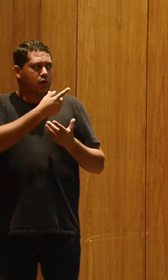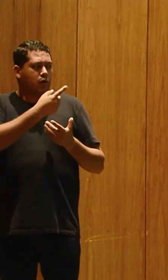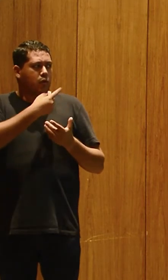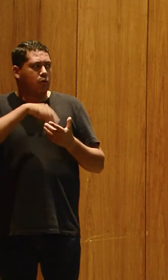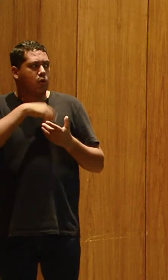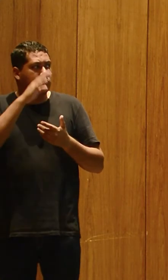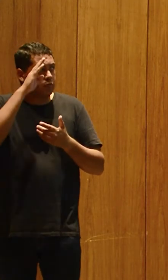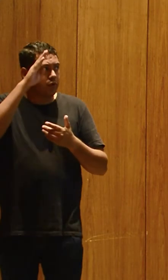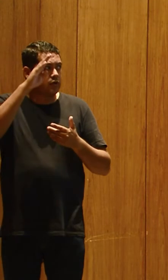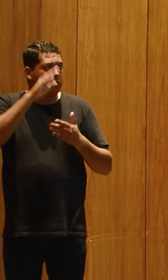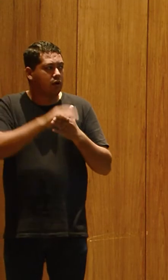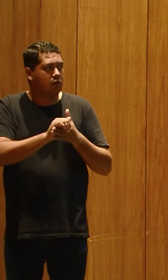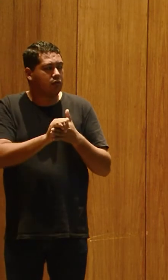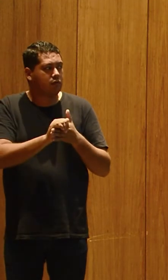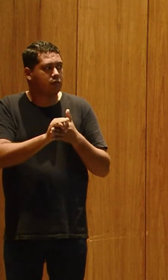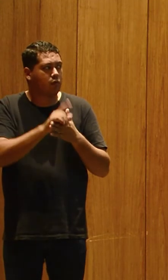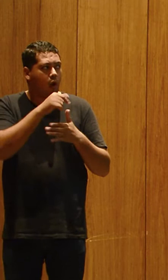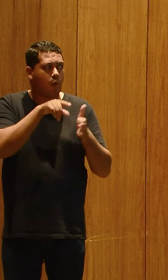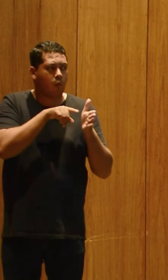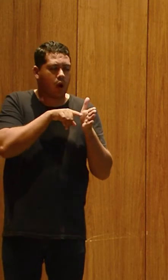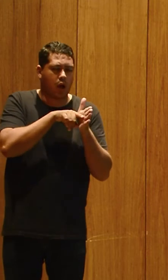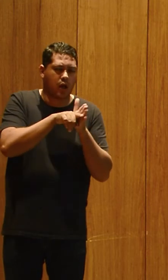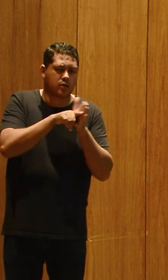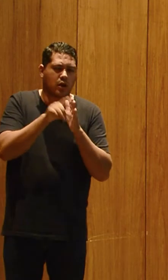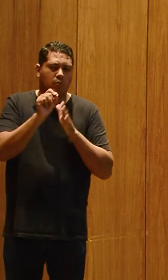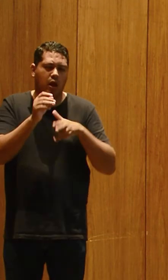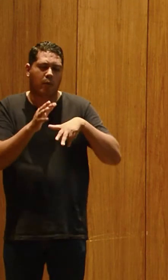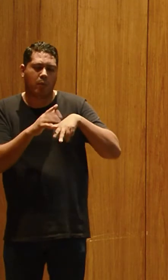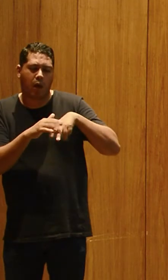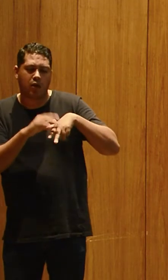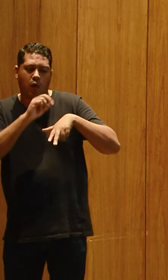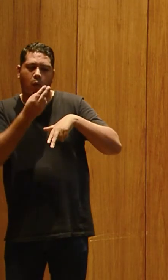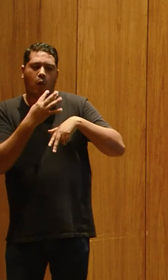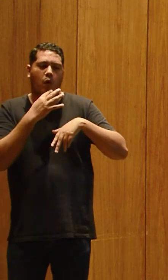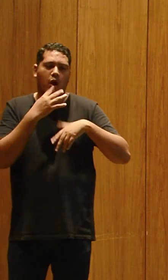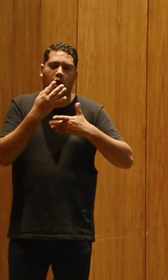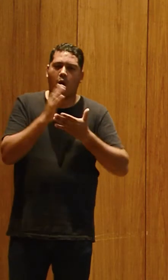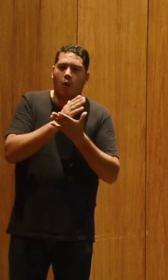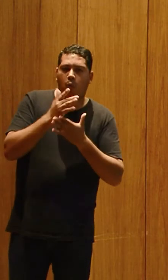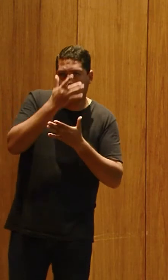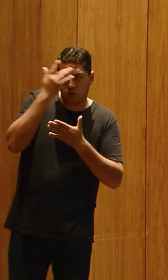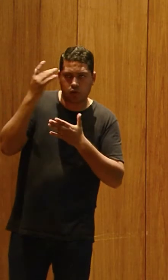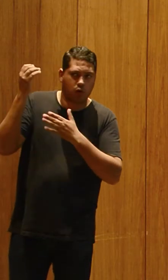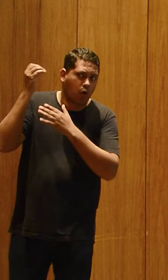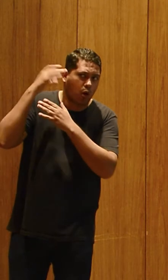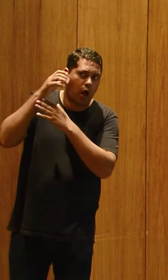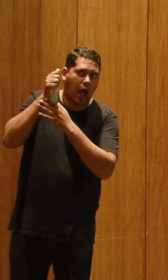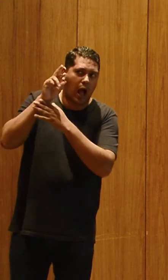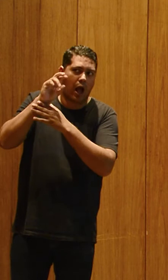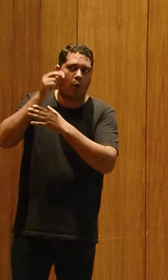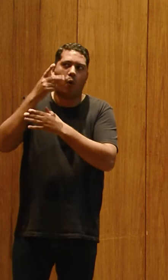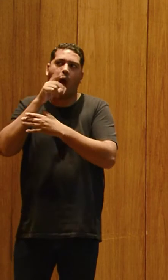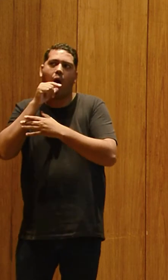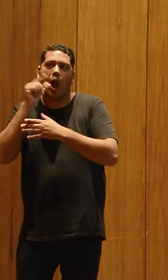a vectoeletroestagmografia, que é aquele exame que provavelmente quem é paciente ou conhece alguém, coloca o ar ou a água dentro da orelha e a pessoa